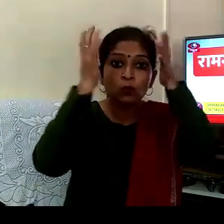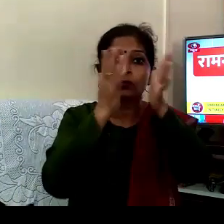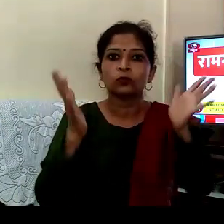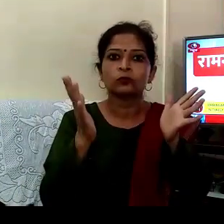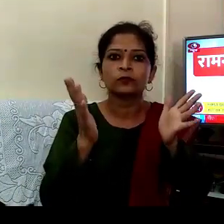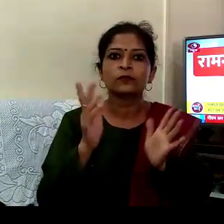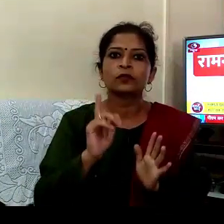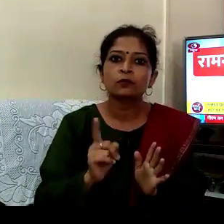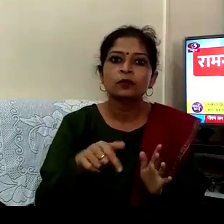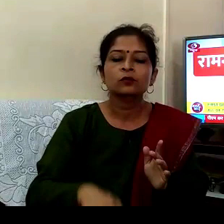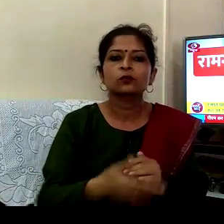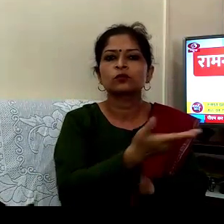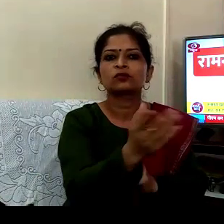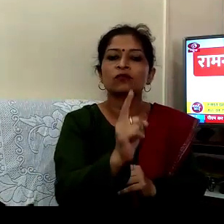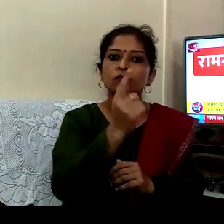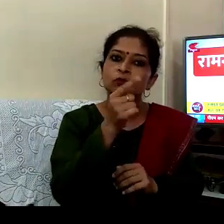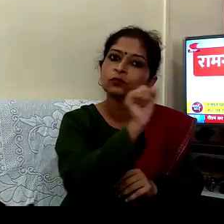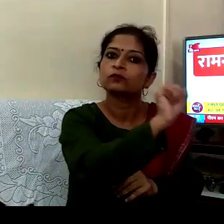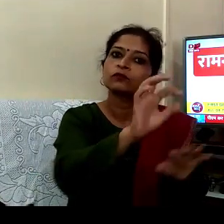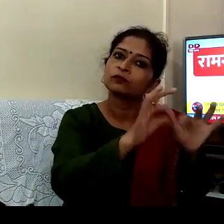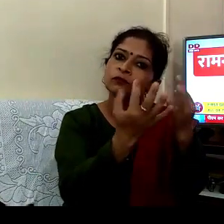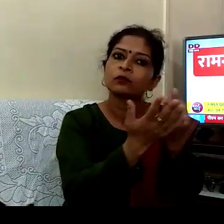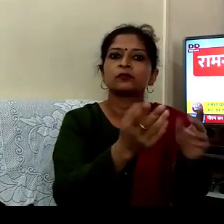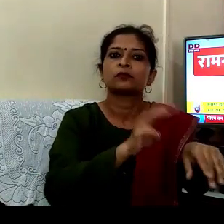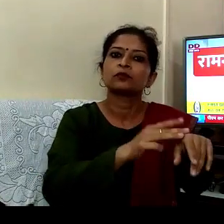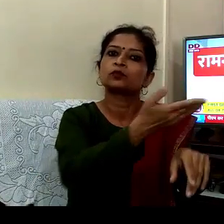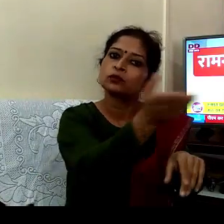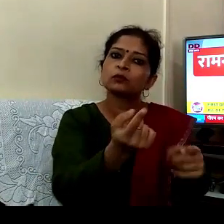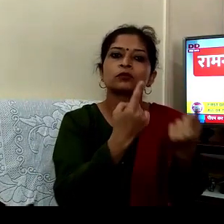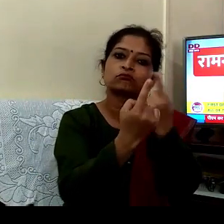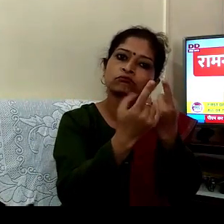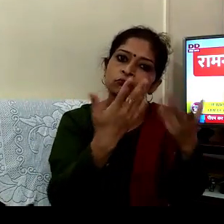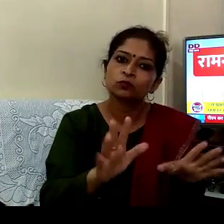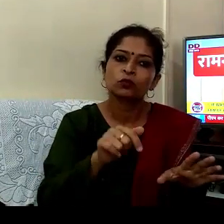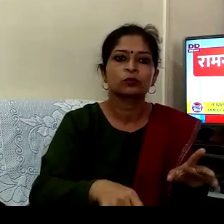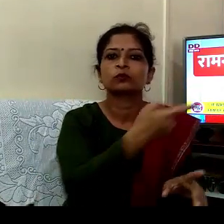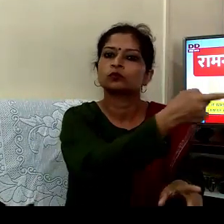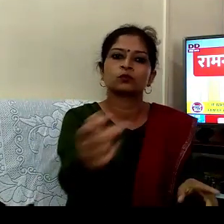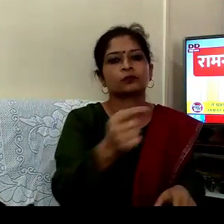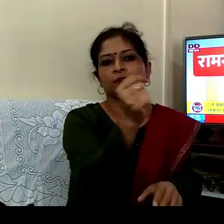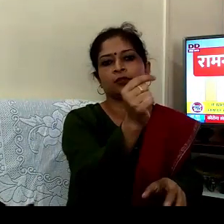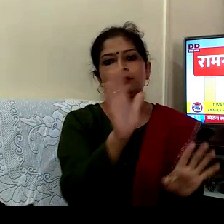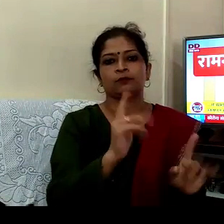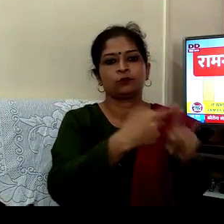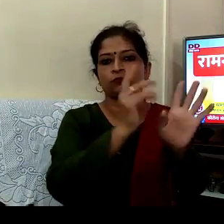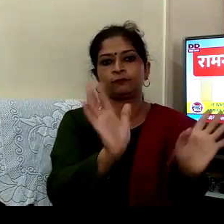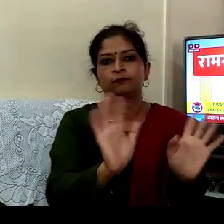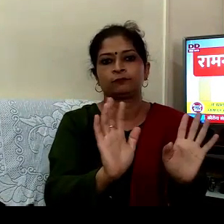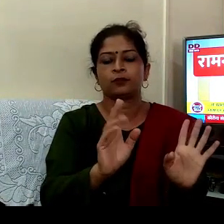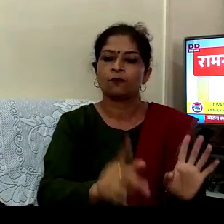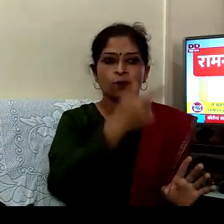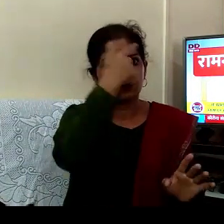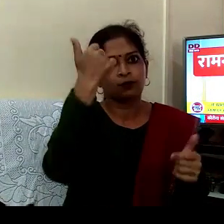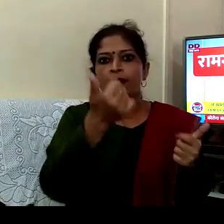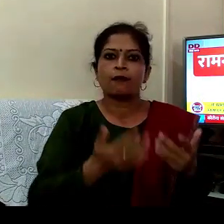لیکن ہاں سب سے پہلے تو ان کا بھی ٹیس کیے سب کا نگٹیو آگیا تھا وہ سب سے بڑا بلیسنگ ہمارے لئے